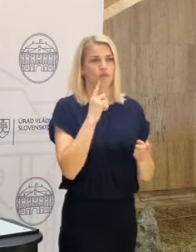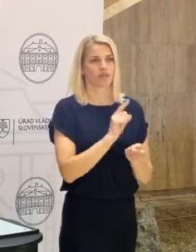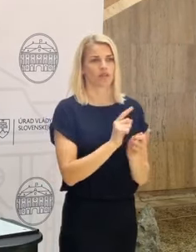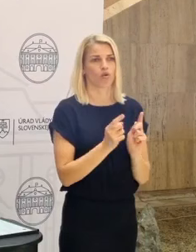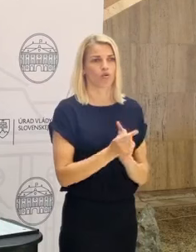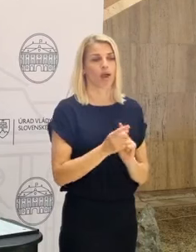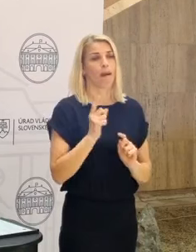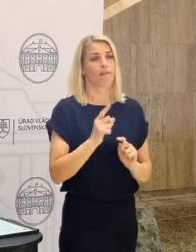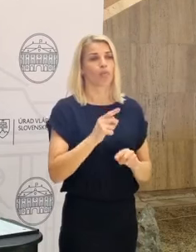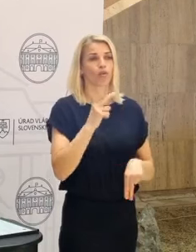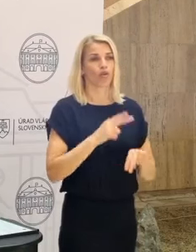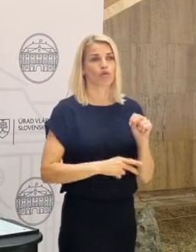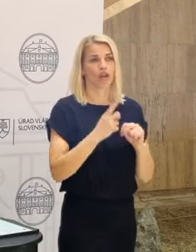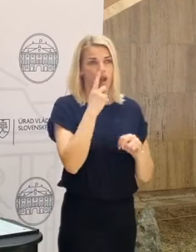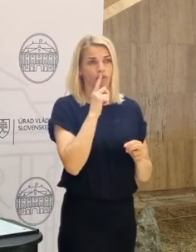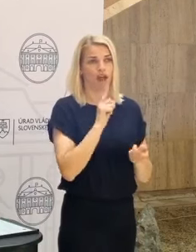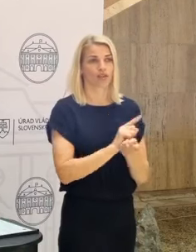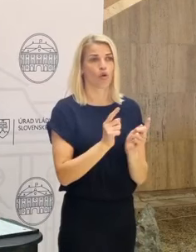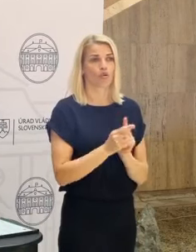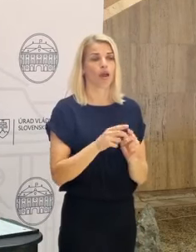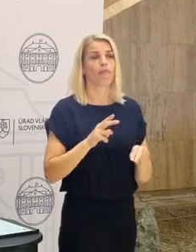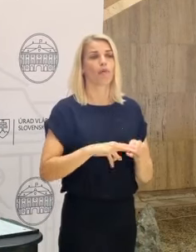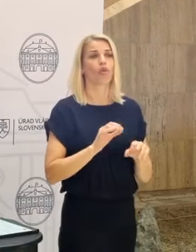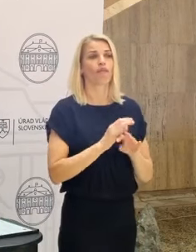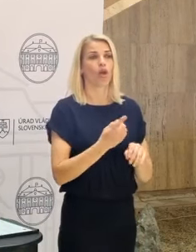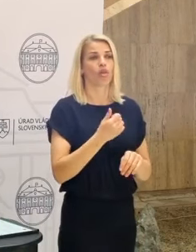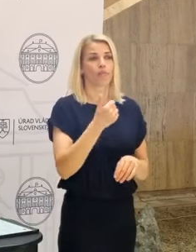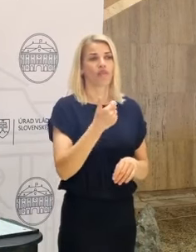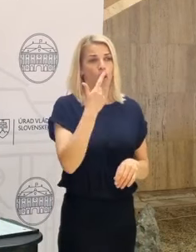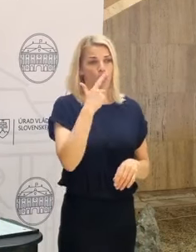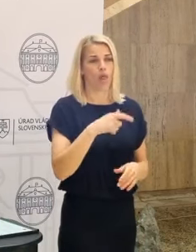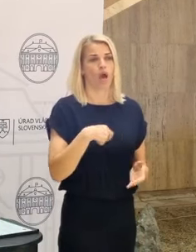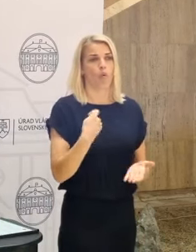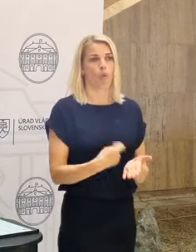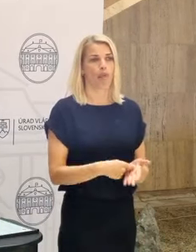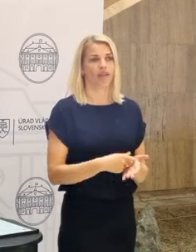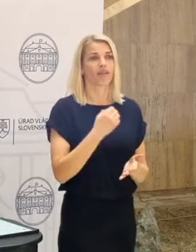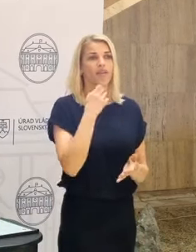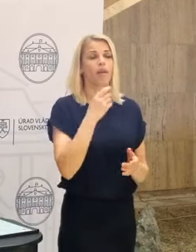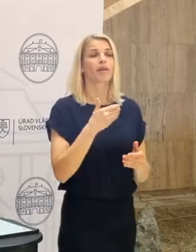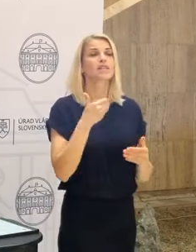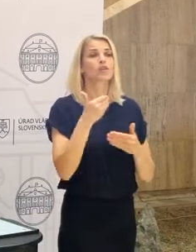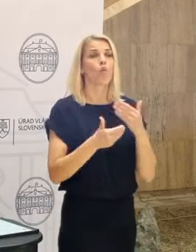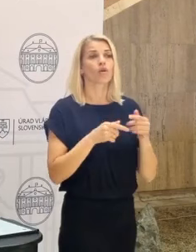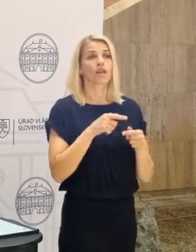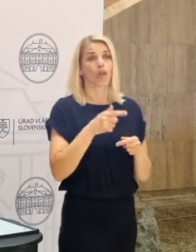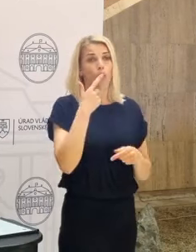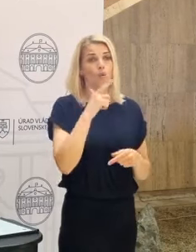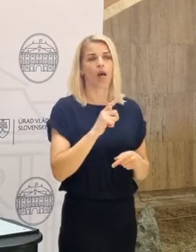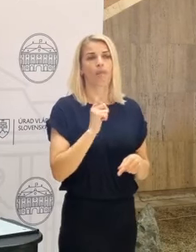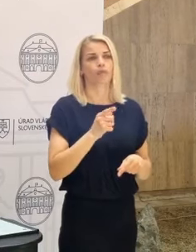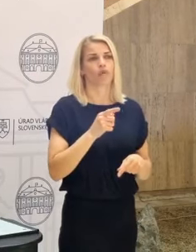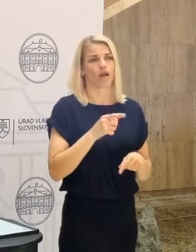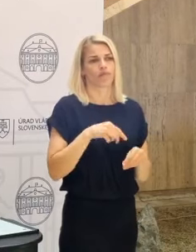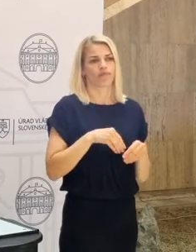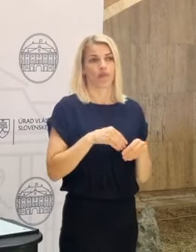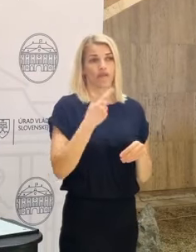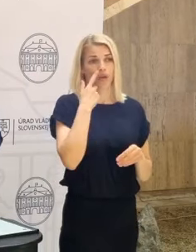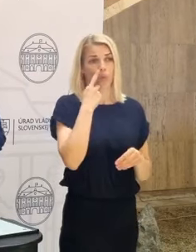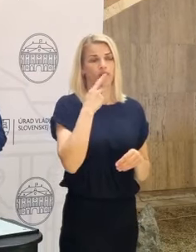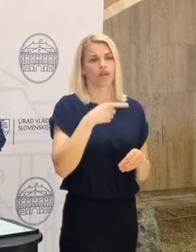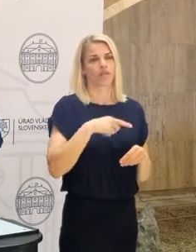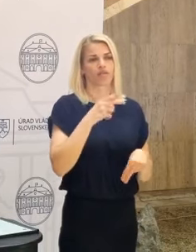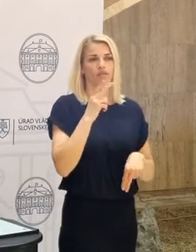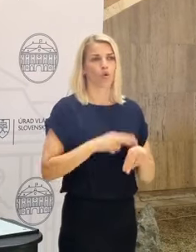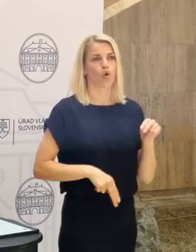Mali by sme sa dohodnúť do konca júna, aby sme vedeli potom od 1. júla ju platiť. Ak by schôd zatrvala aj do júla, musíme sa dohodnúť do konca júna. Čiže tie rokovania